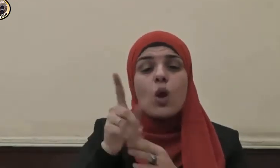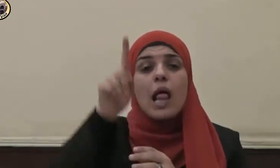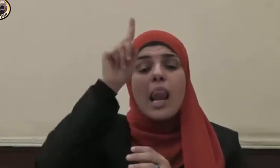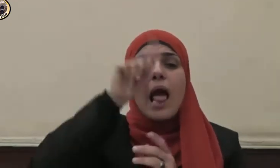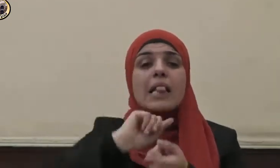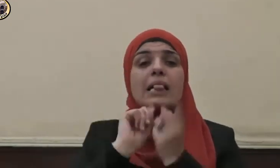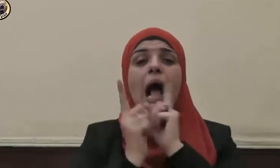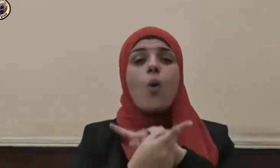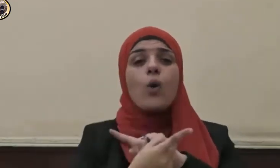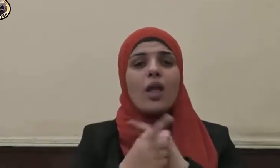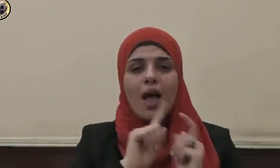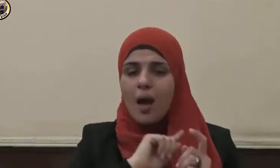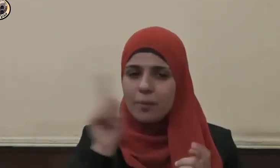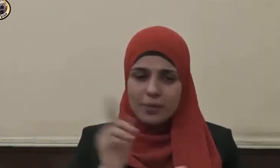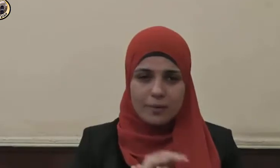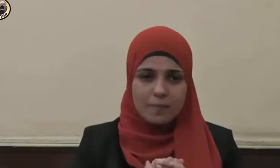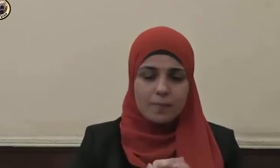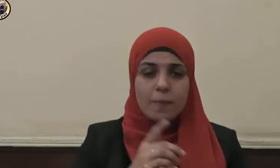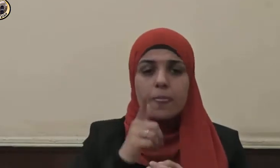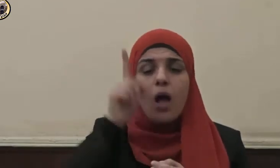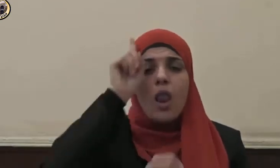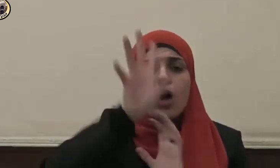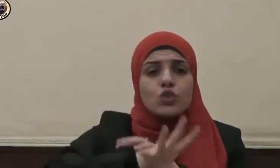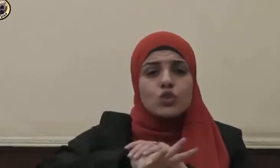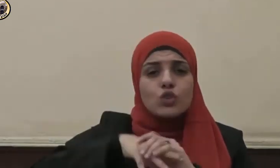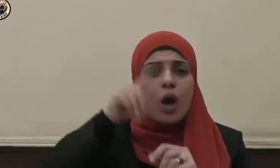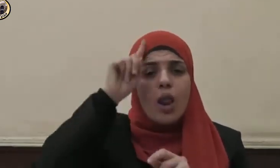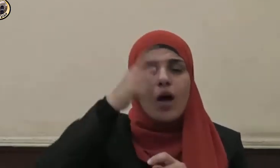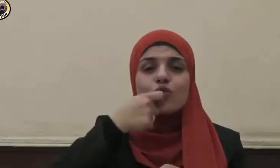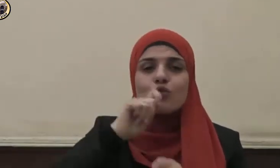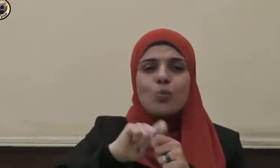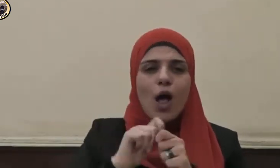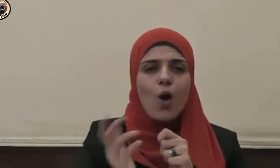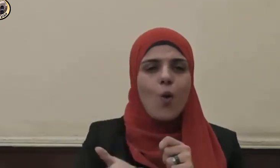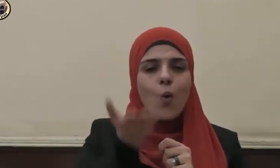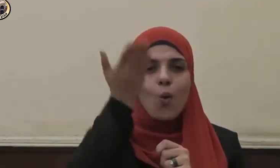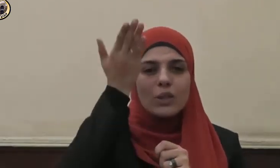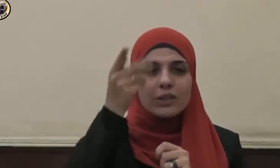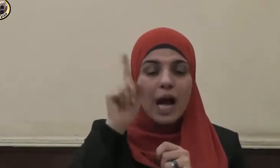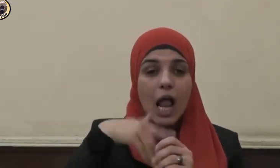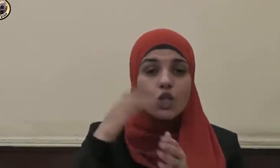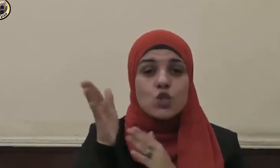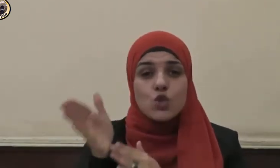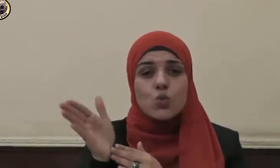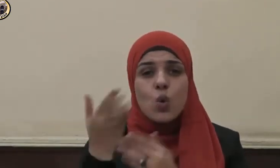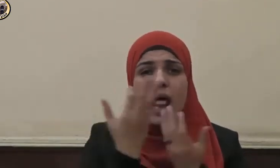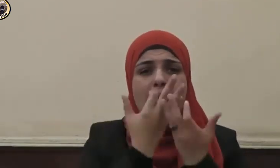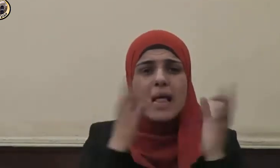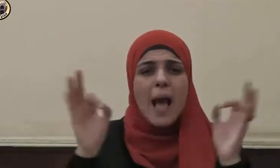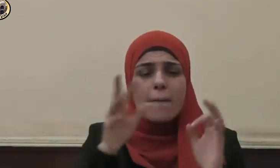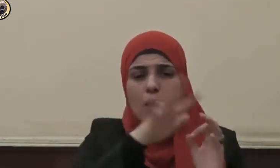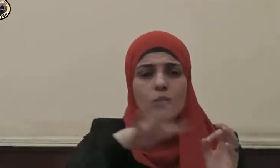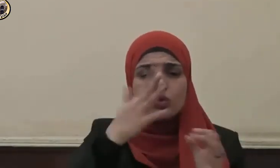تحويلا ولقد جعل الله عز وجل هذه السنن ميزانا